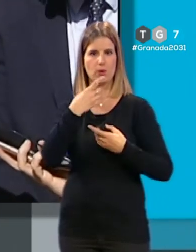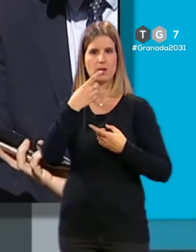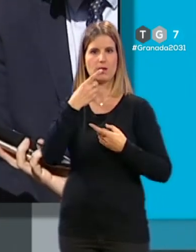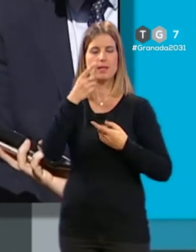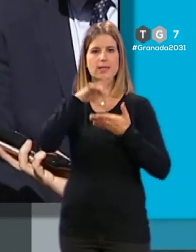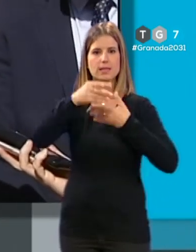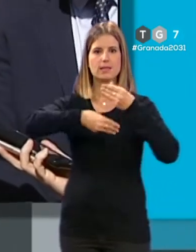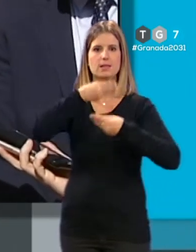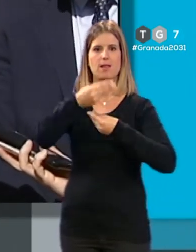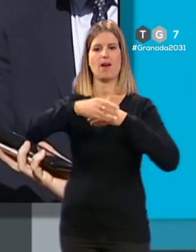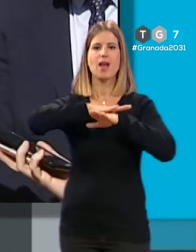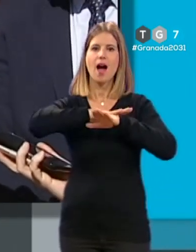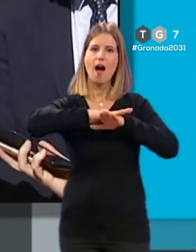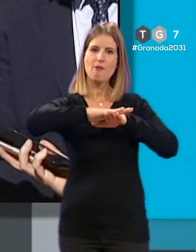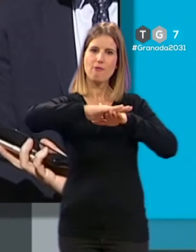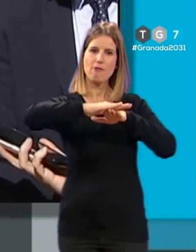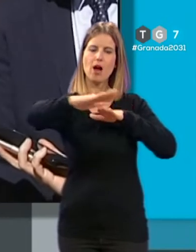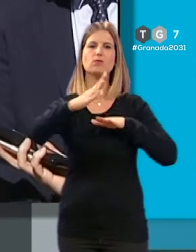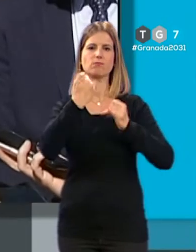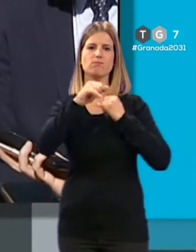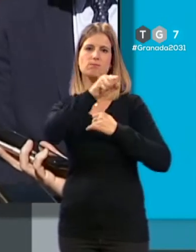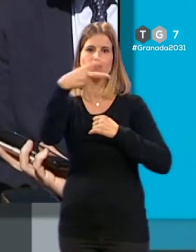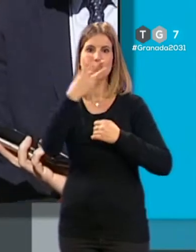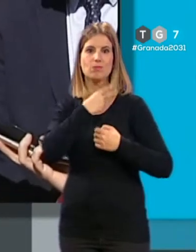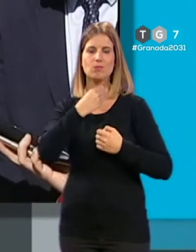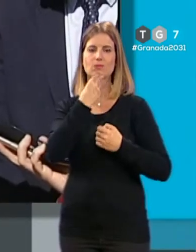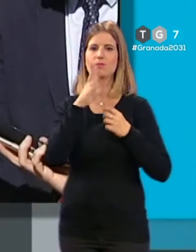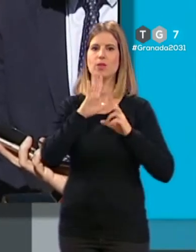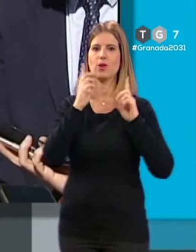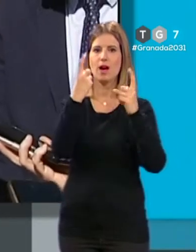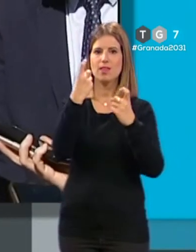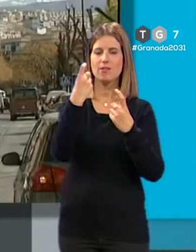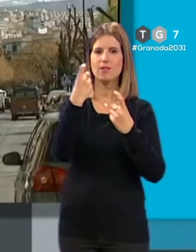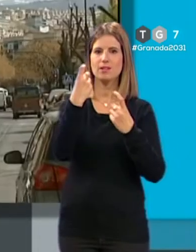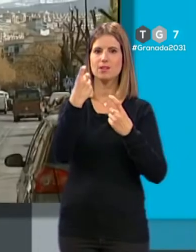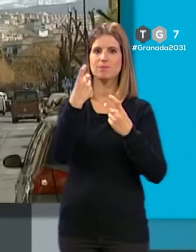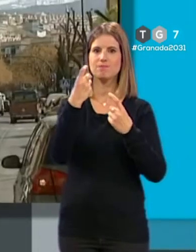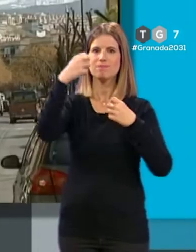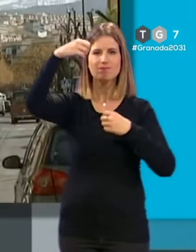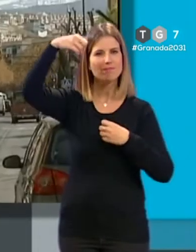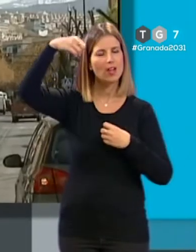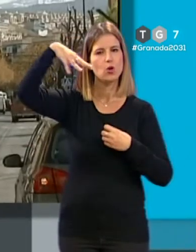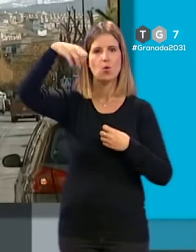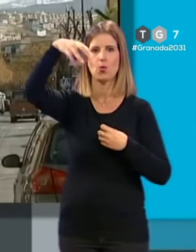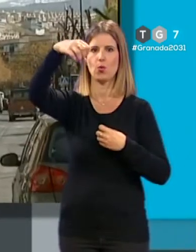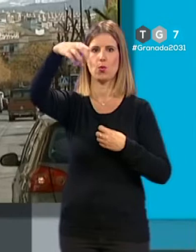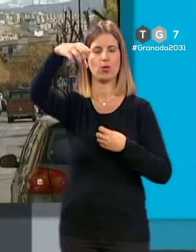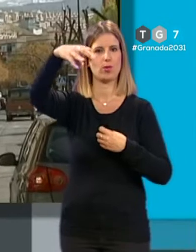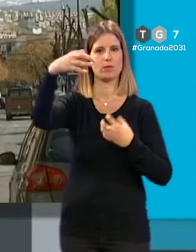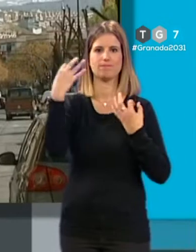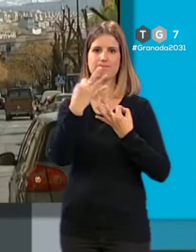se va a hacer el asfalto nada más, se va a quedar muy bonito, pero hacía falta que el alumbrado se